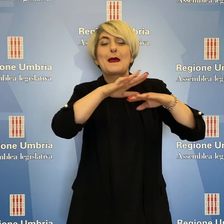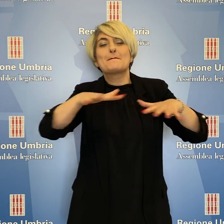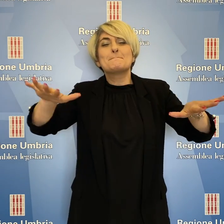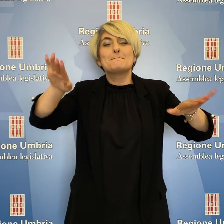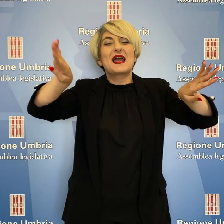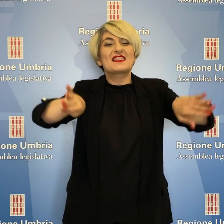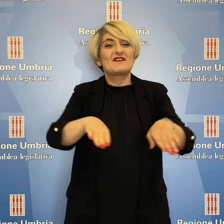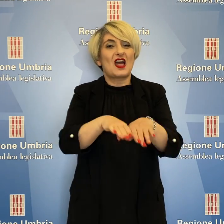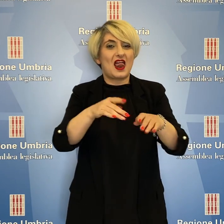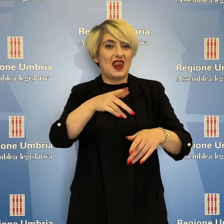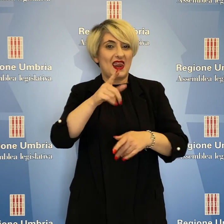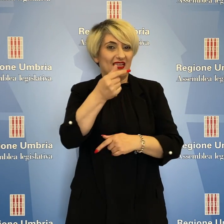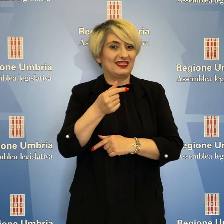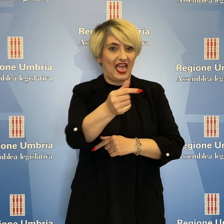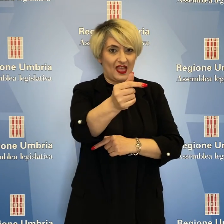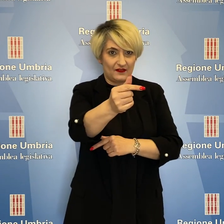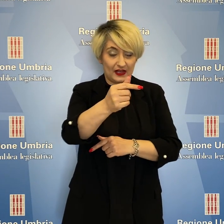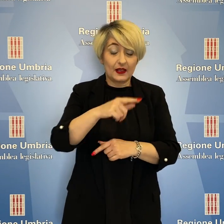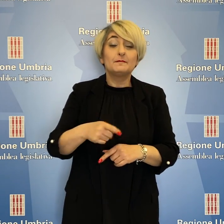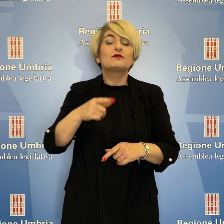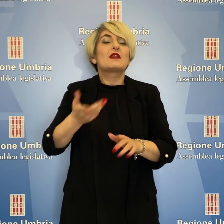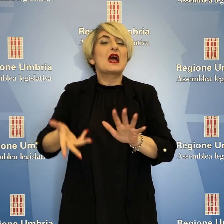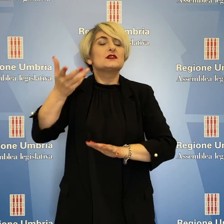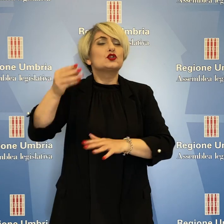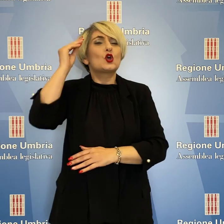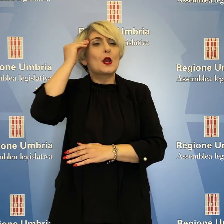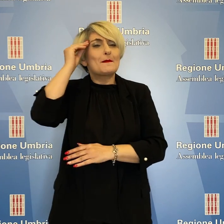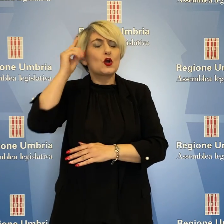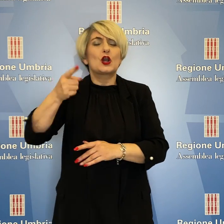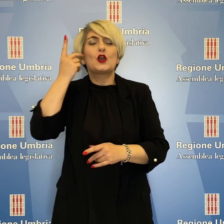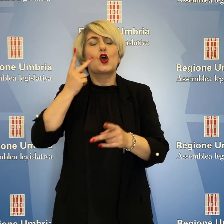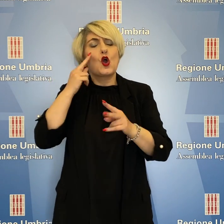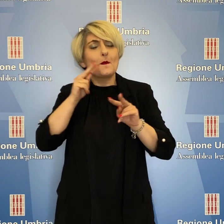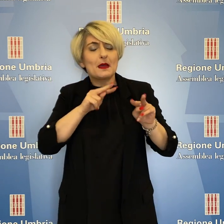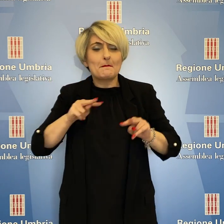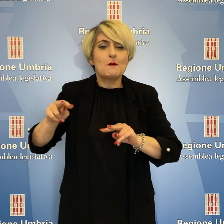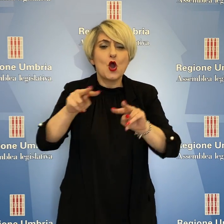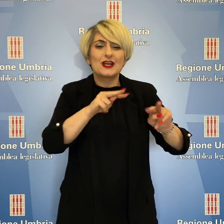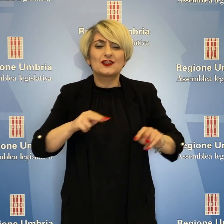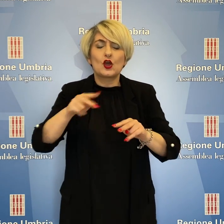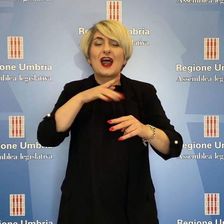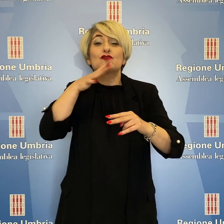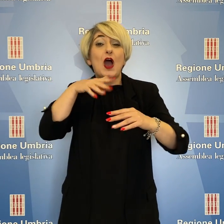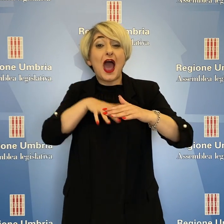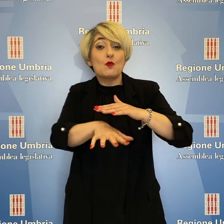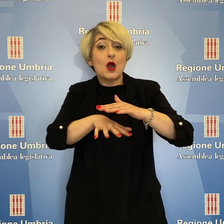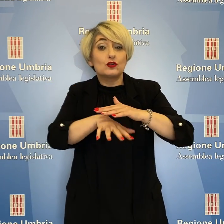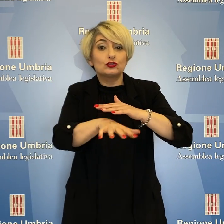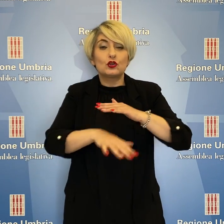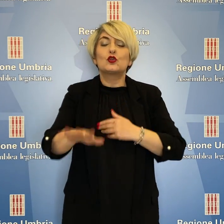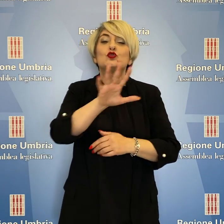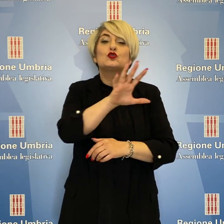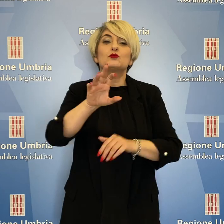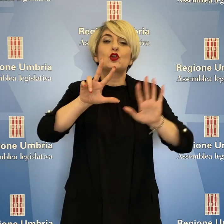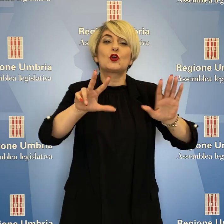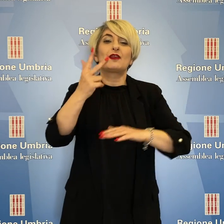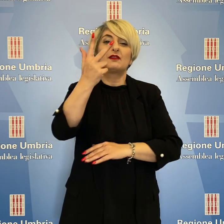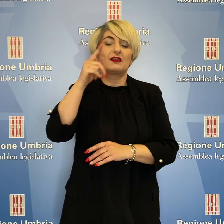attiva una rete di monitoraggio delle acque sotterranee con 583 stazioni che consente di avere